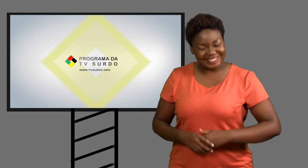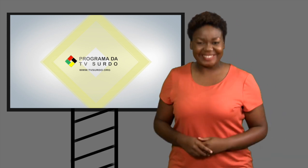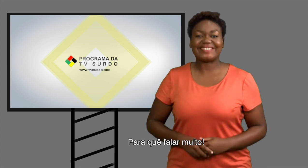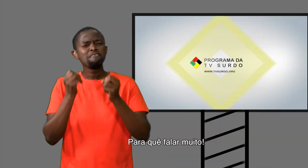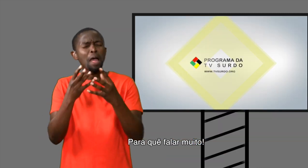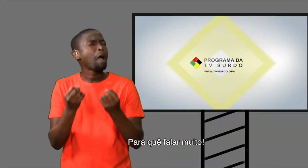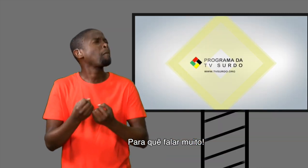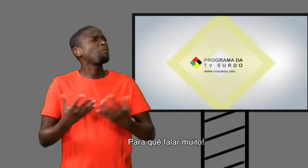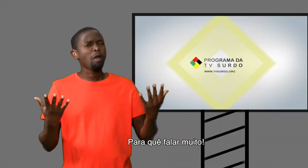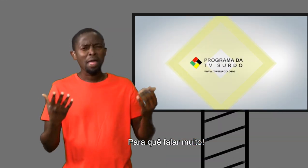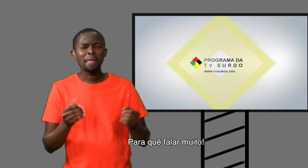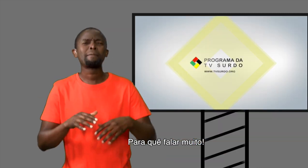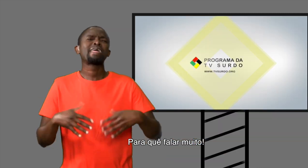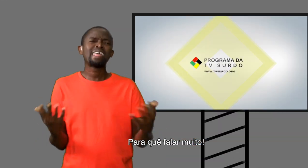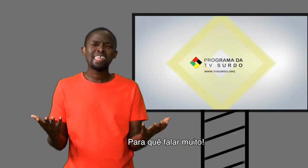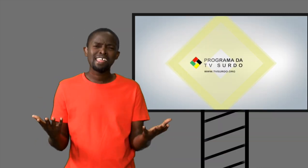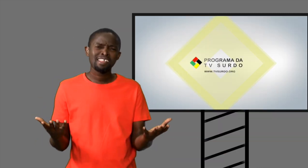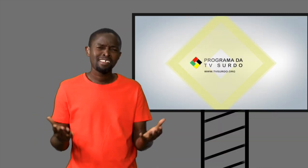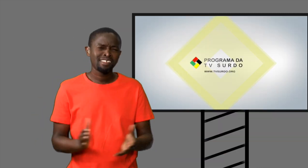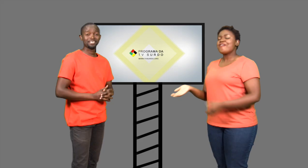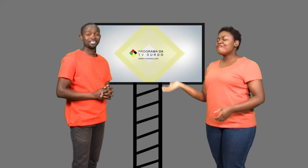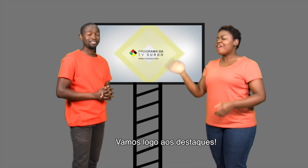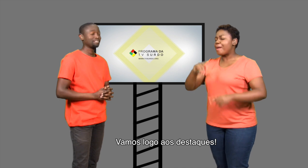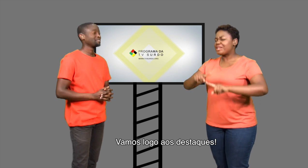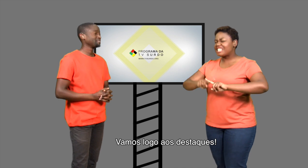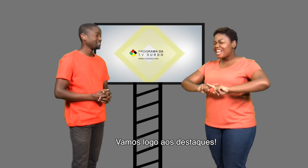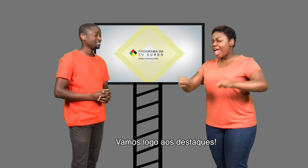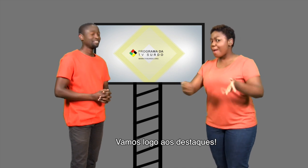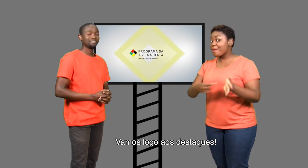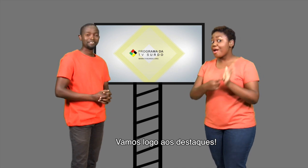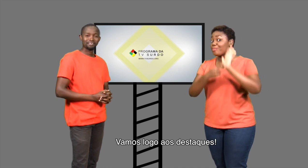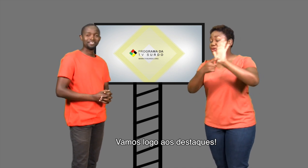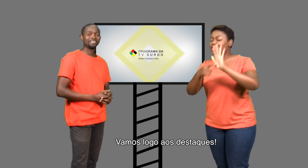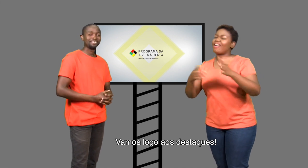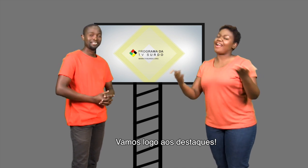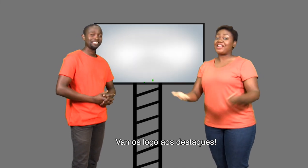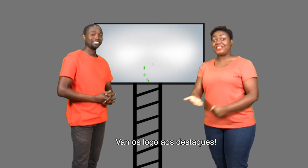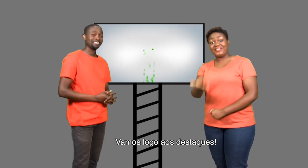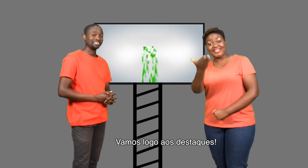Por que falar muito? Vamos logo aos destaques.